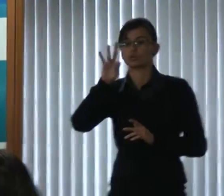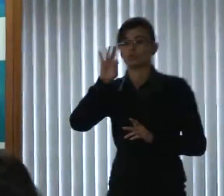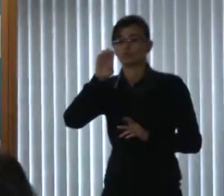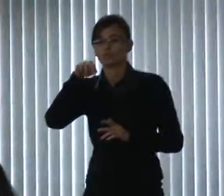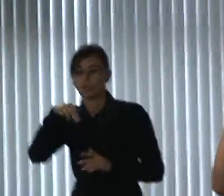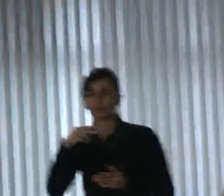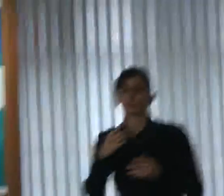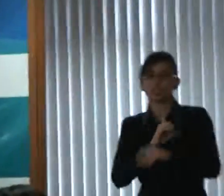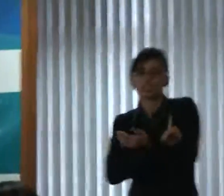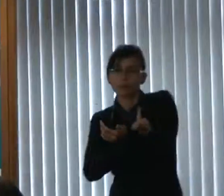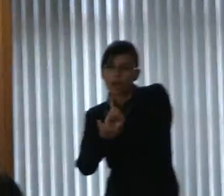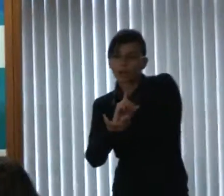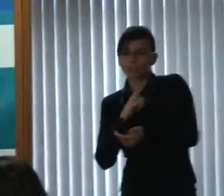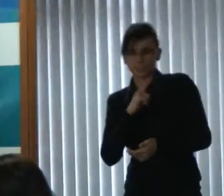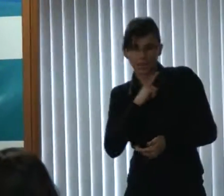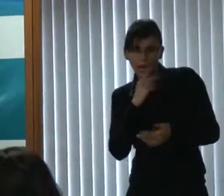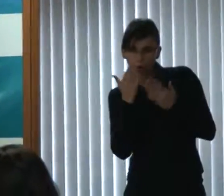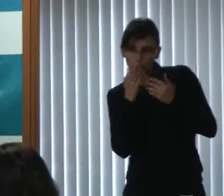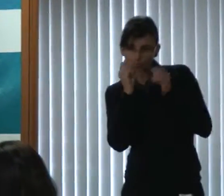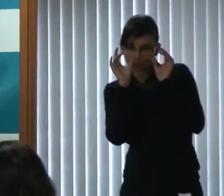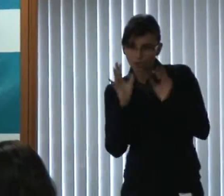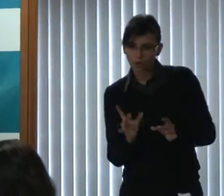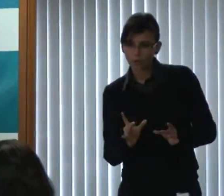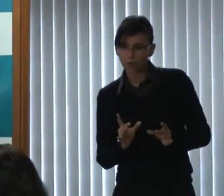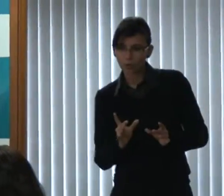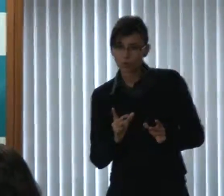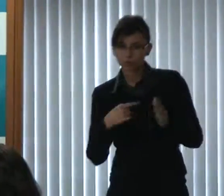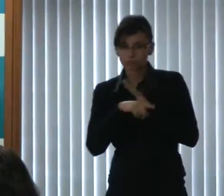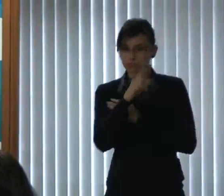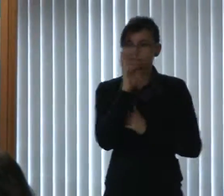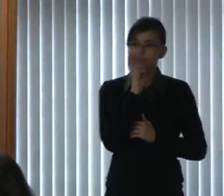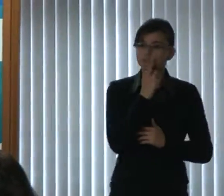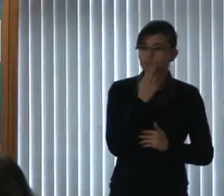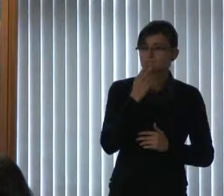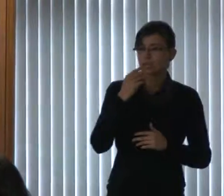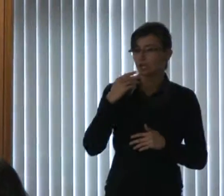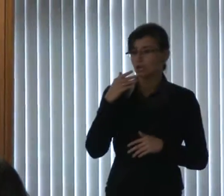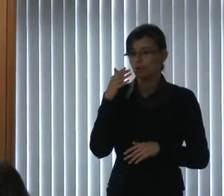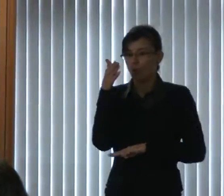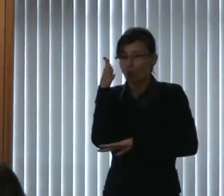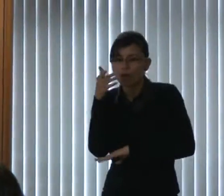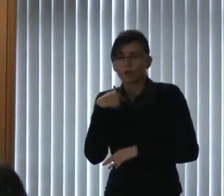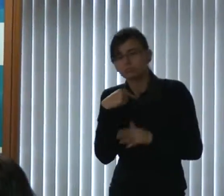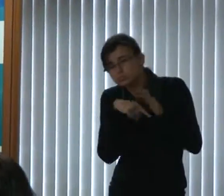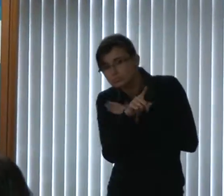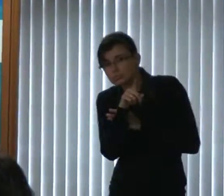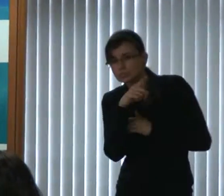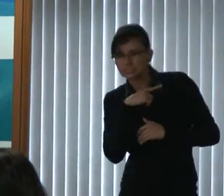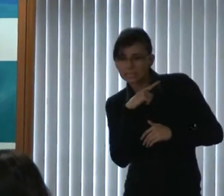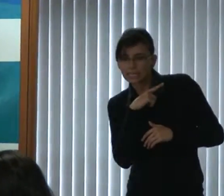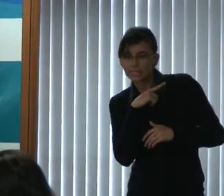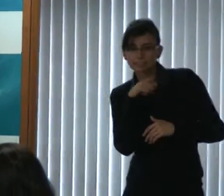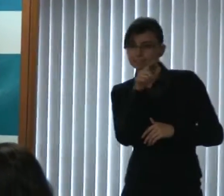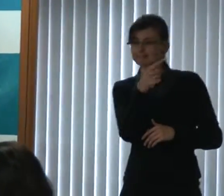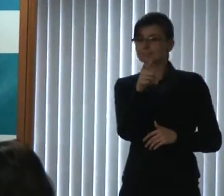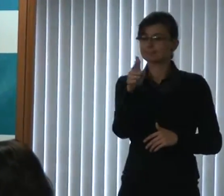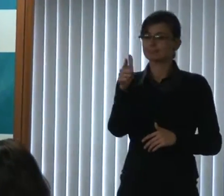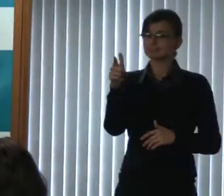problema de lactose. Então, são várias coisas. Essa comissão tem muita